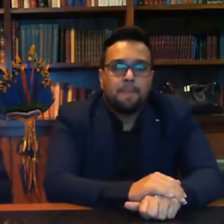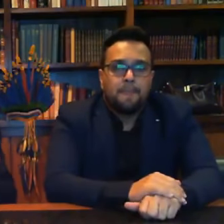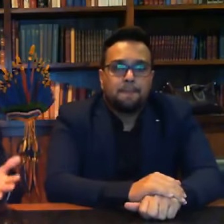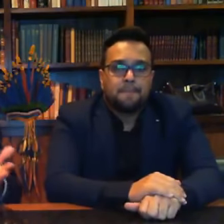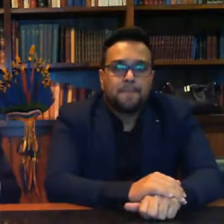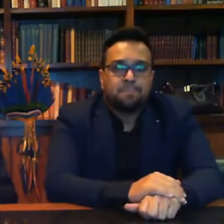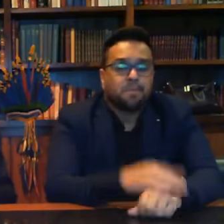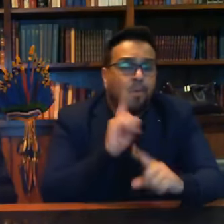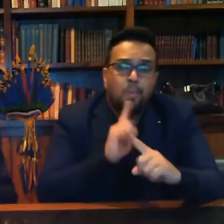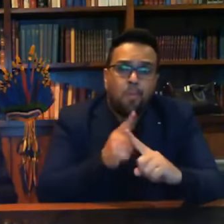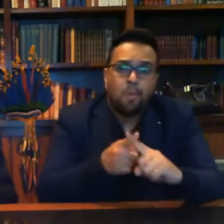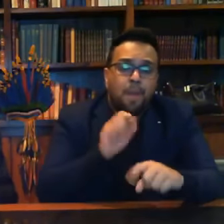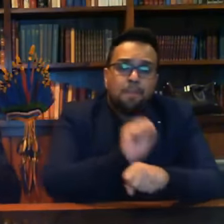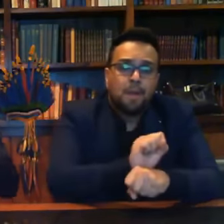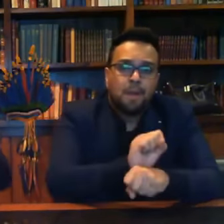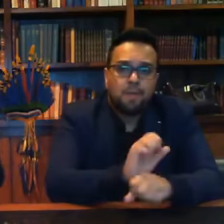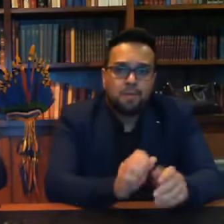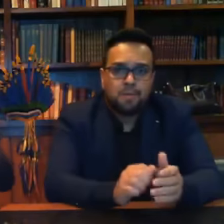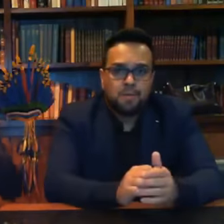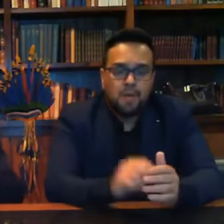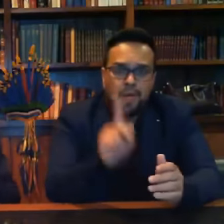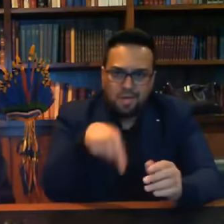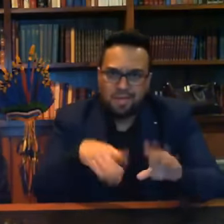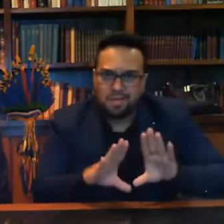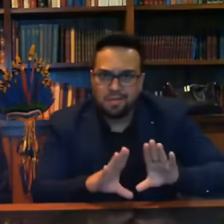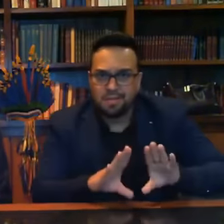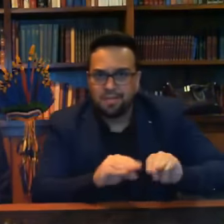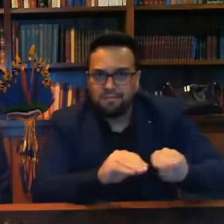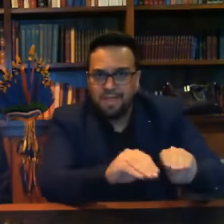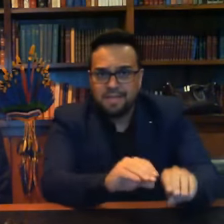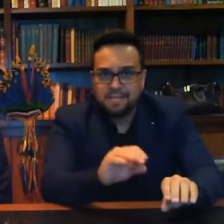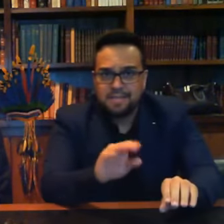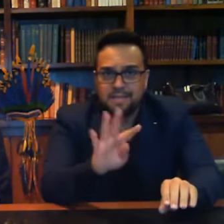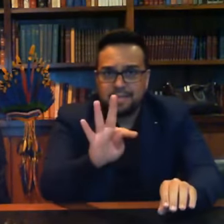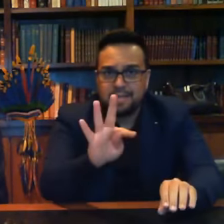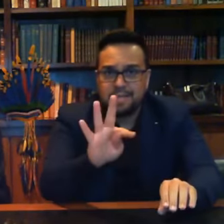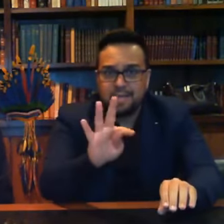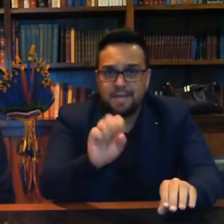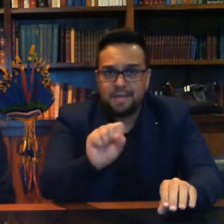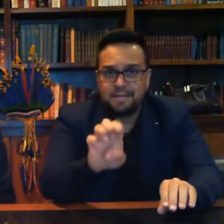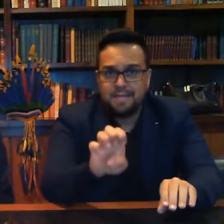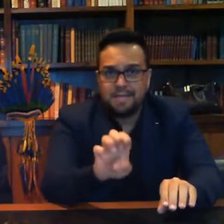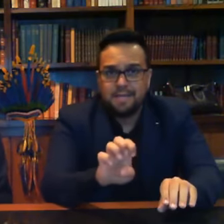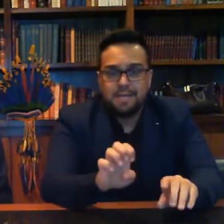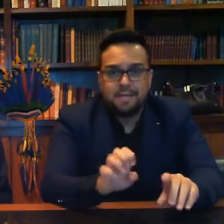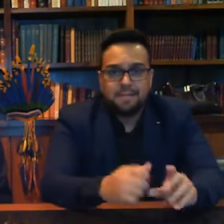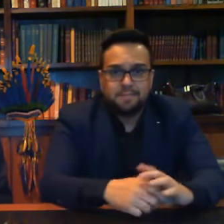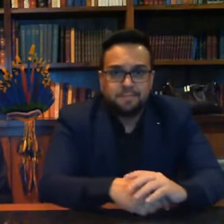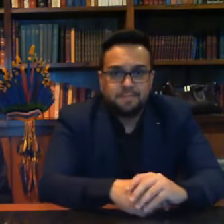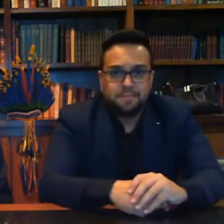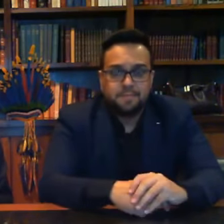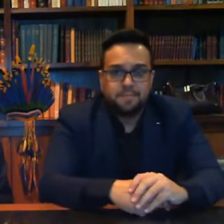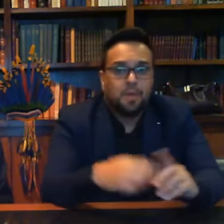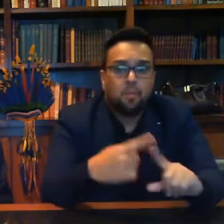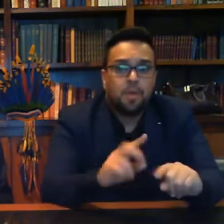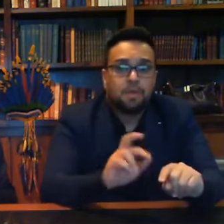Parou por quê? Interferência do TSE que não é não